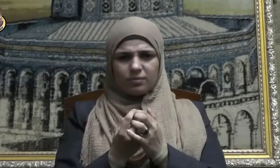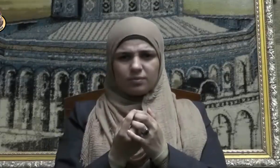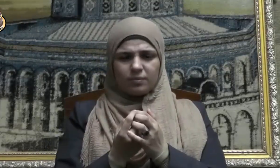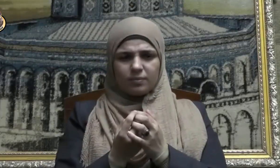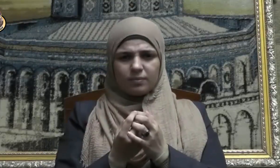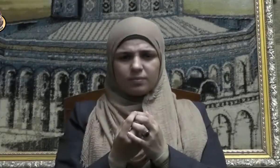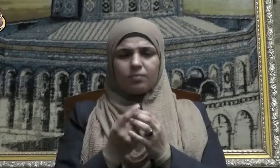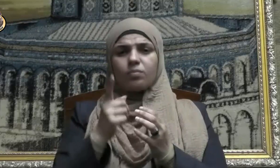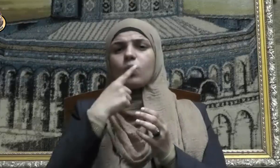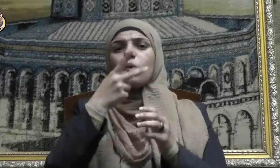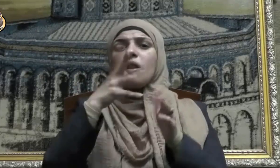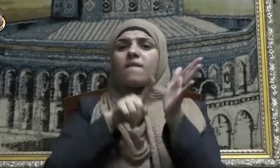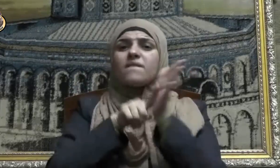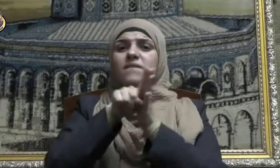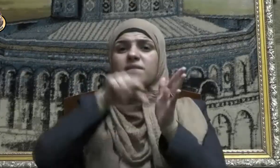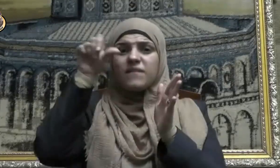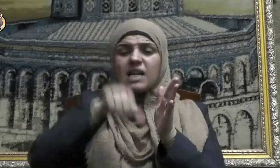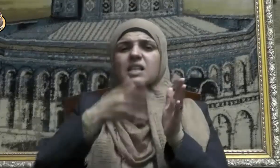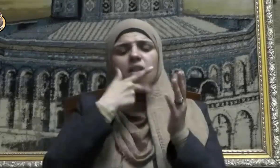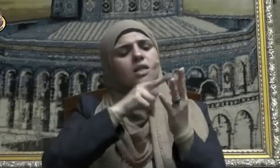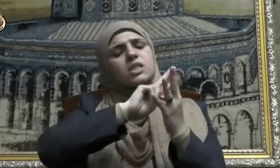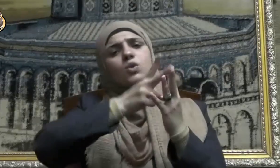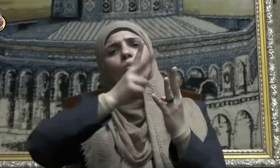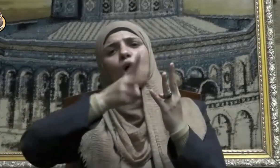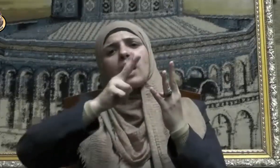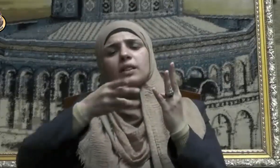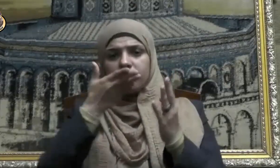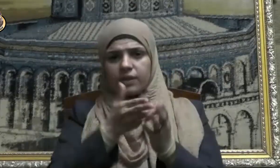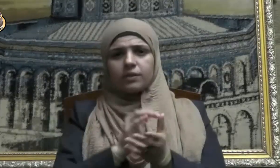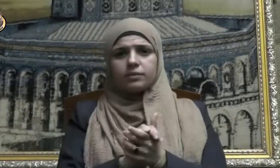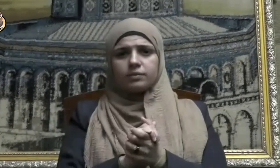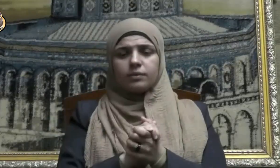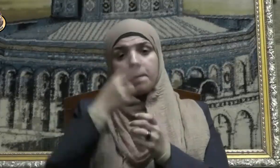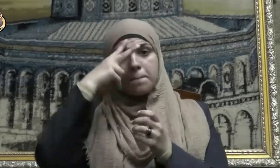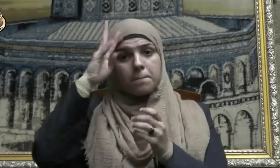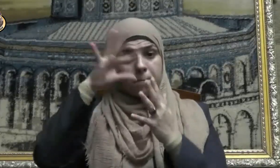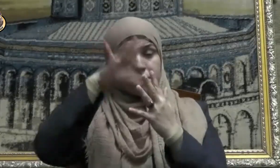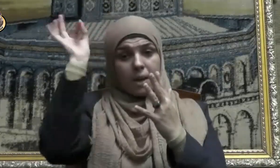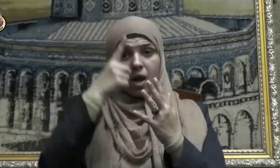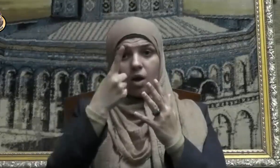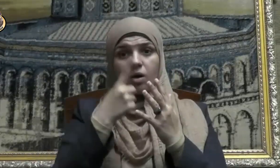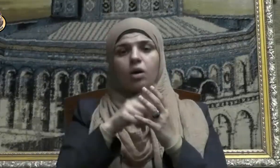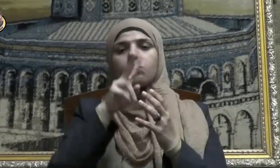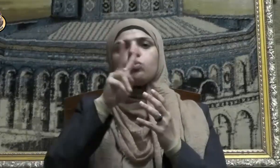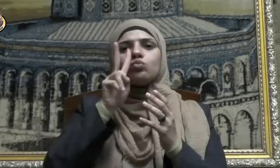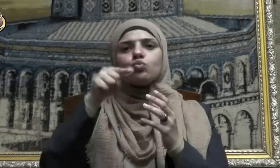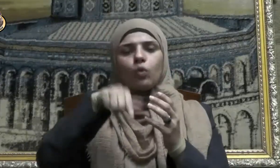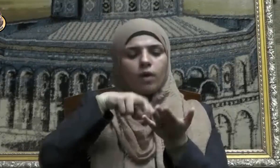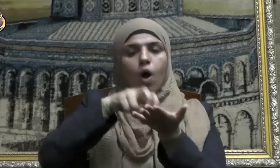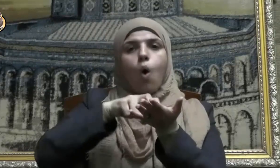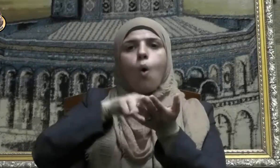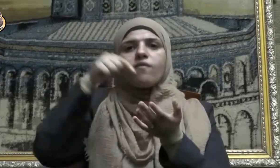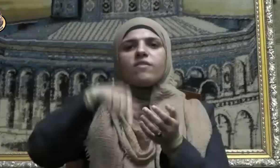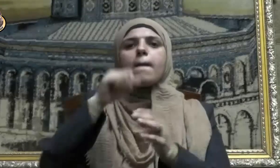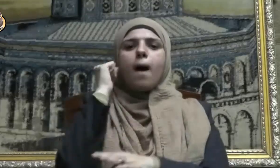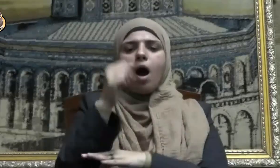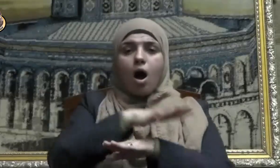وللإفساد صور متعددة منها الإرجاف في البلاد وبث الوهن في